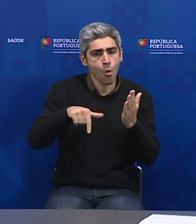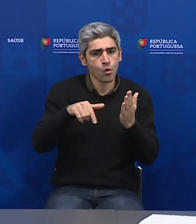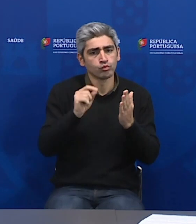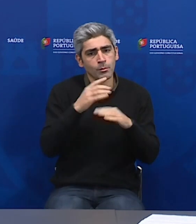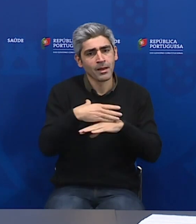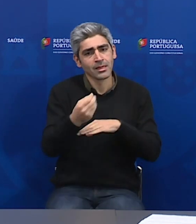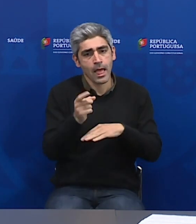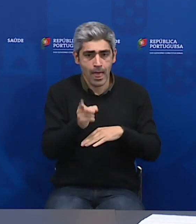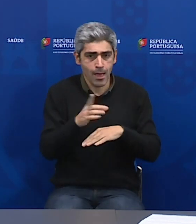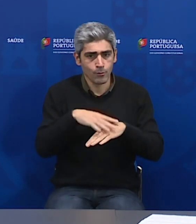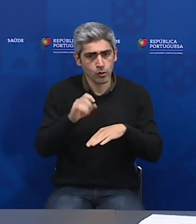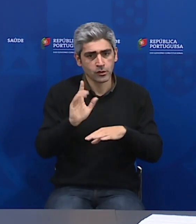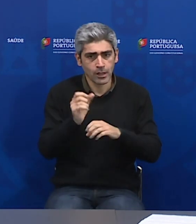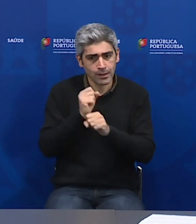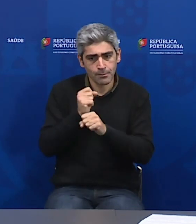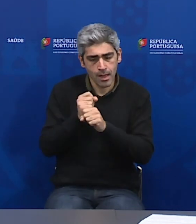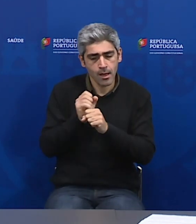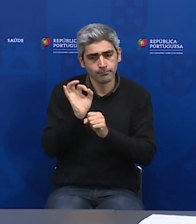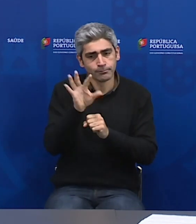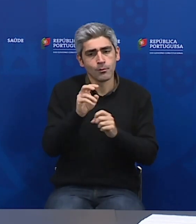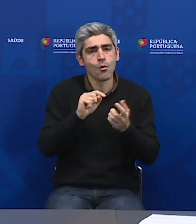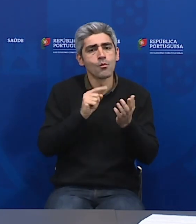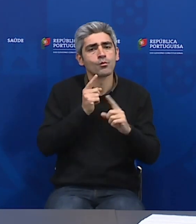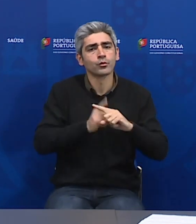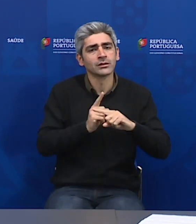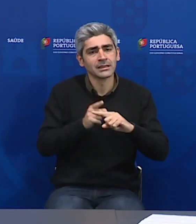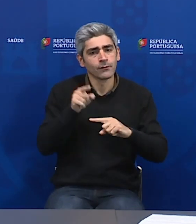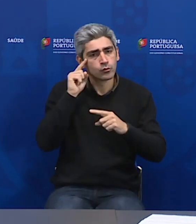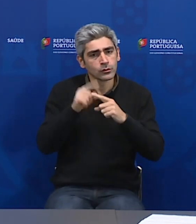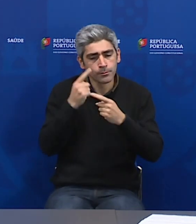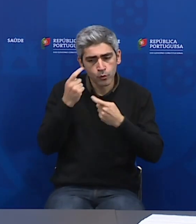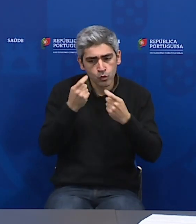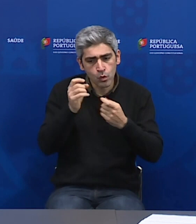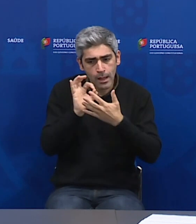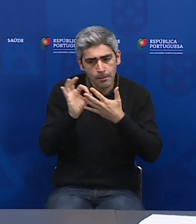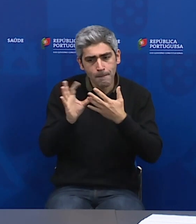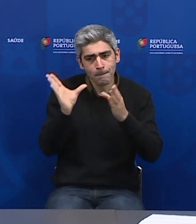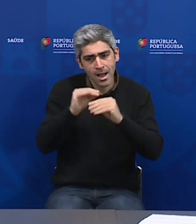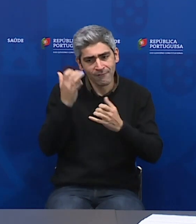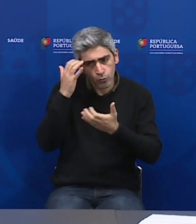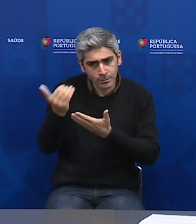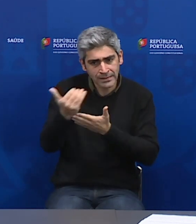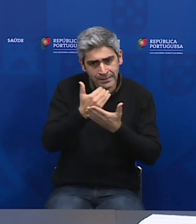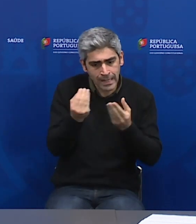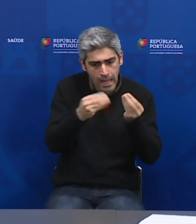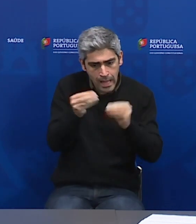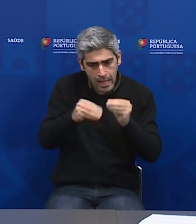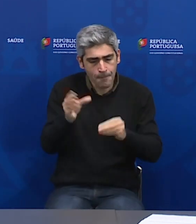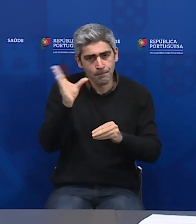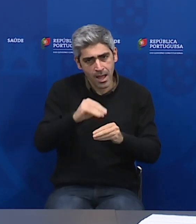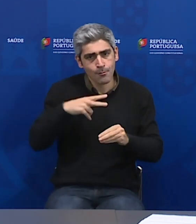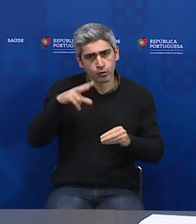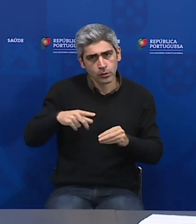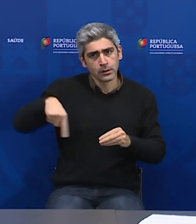saído um pouco mais tarde é já um sinal positivo de que se está à procura do maior detalhe e de recolher maior informação e os